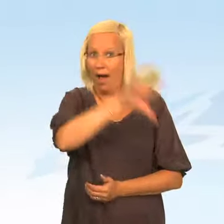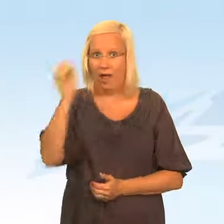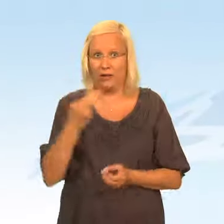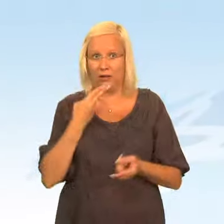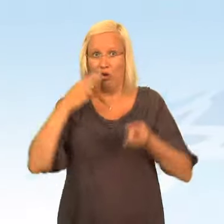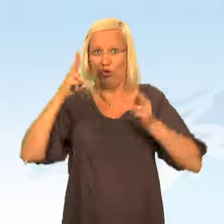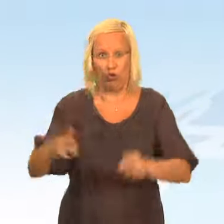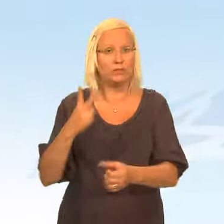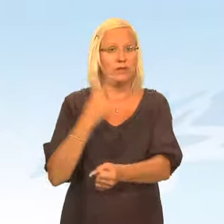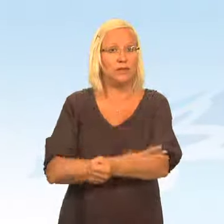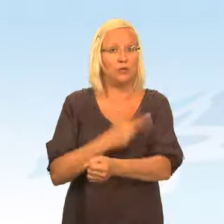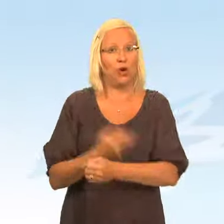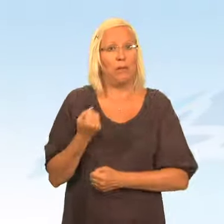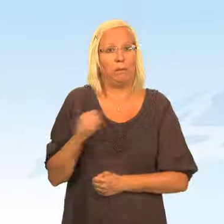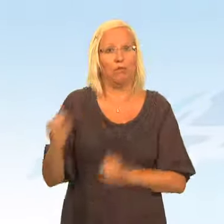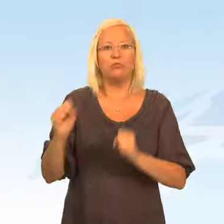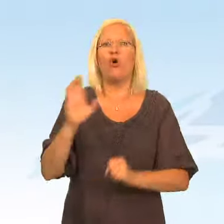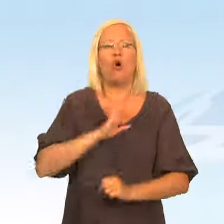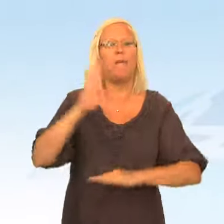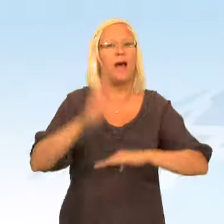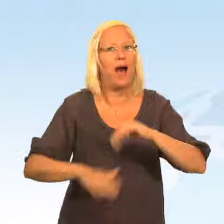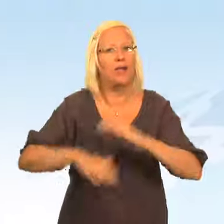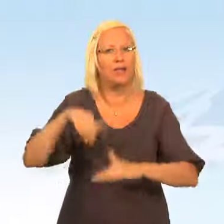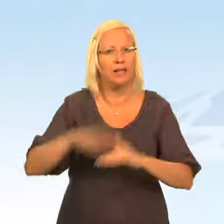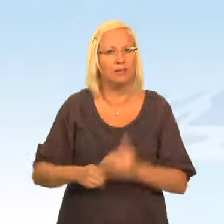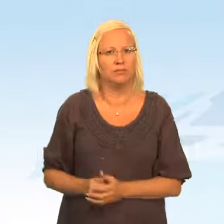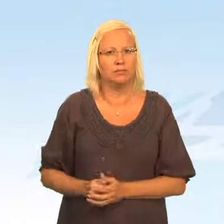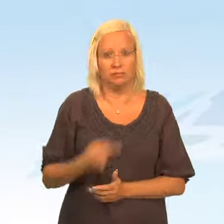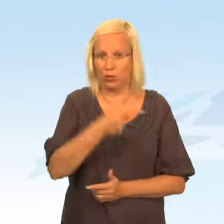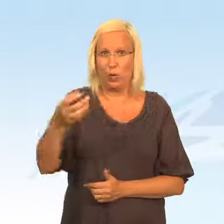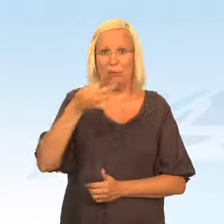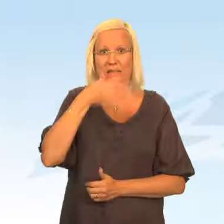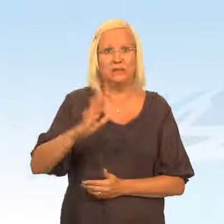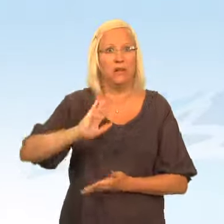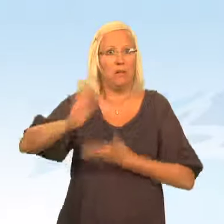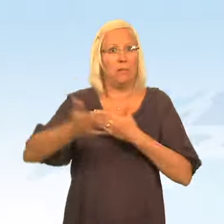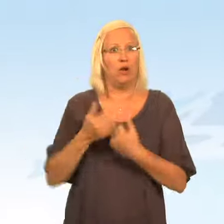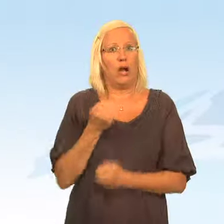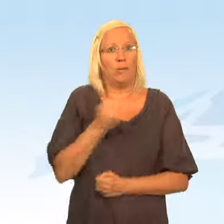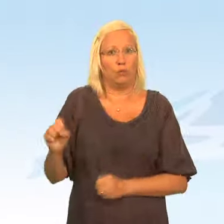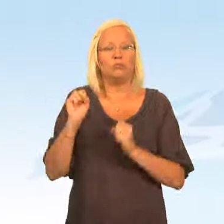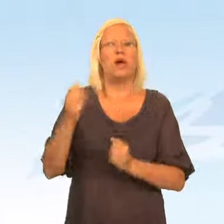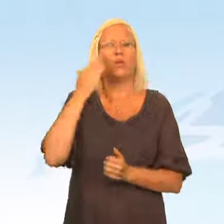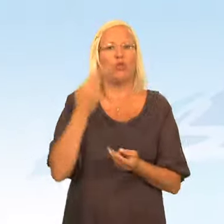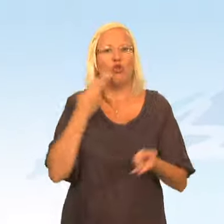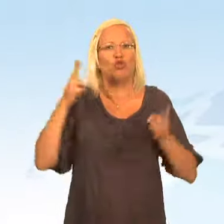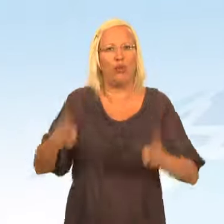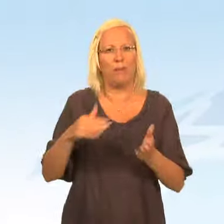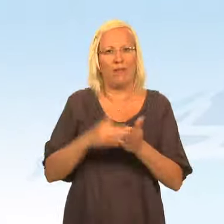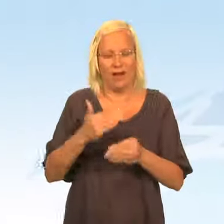Alla som döms för sexualbrott ska ha behandling. Och de som riskerar att återfalla i brott ska kunna